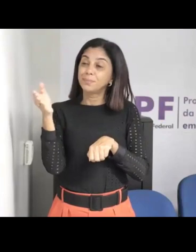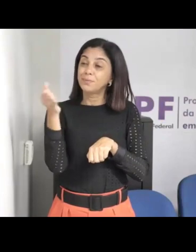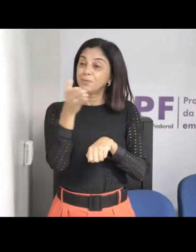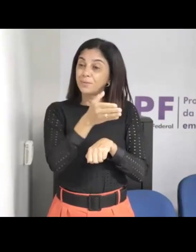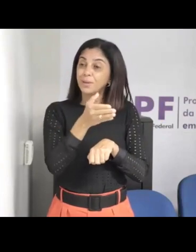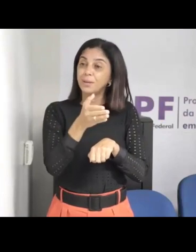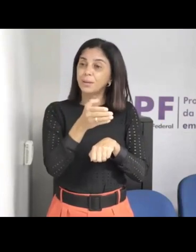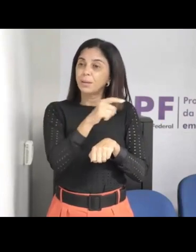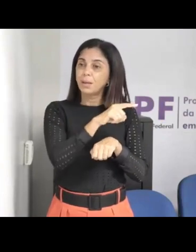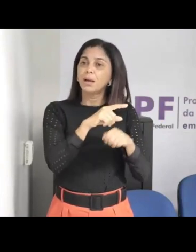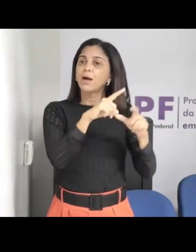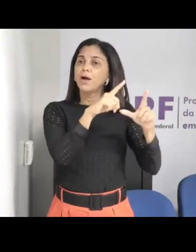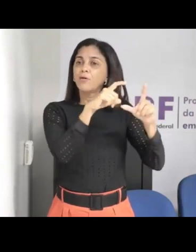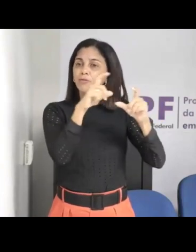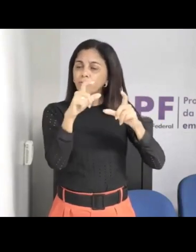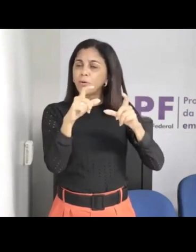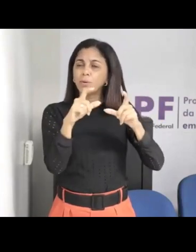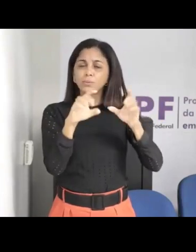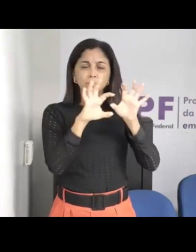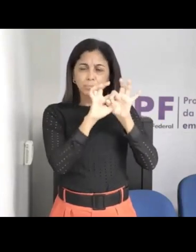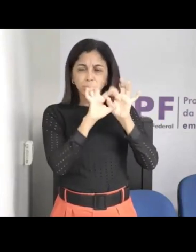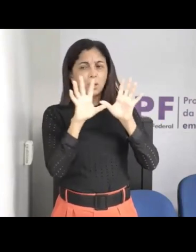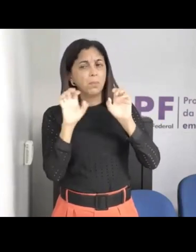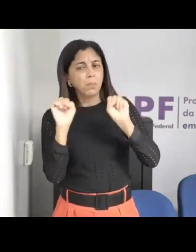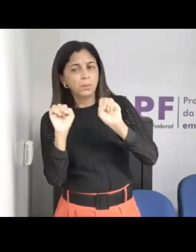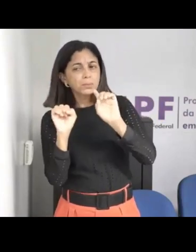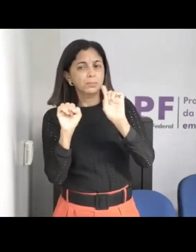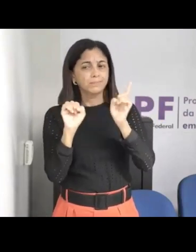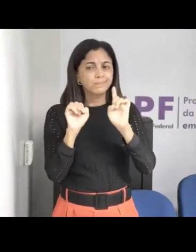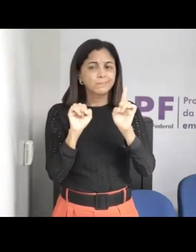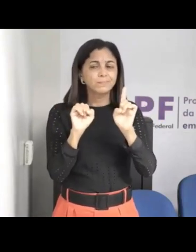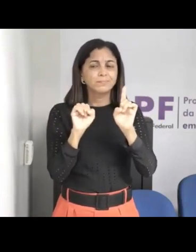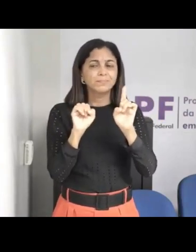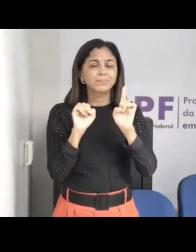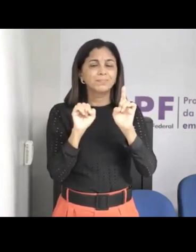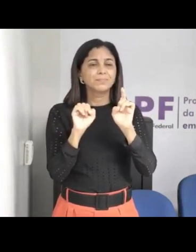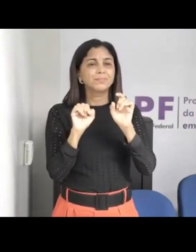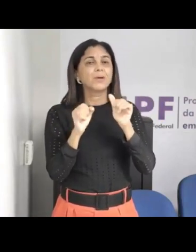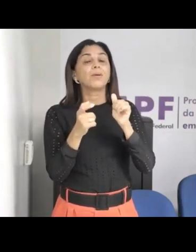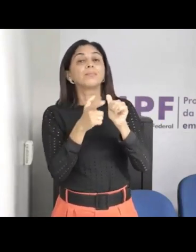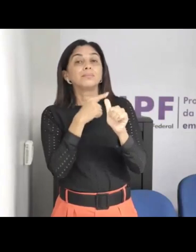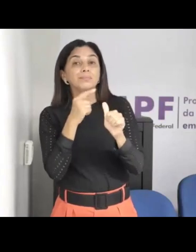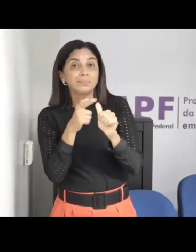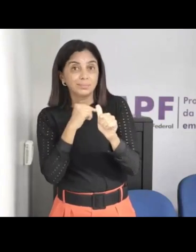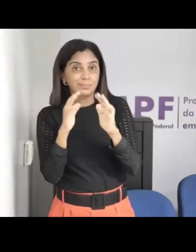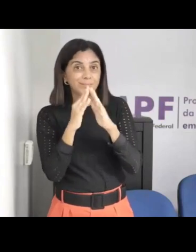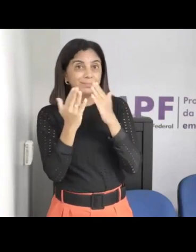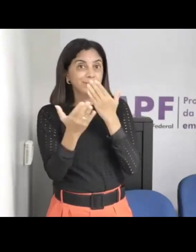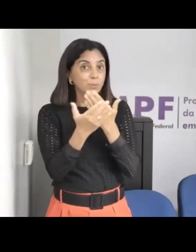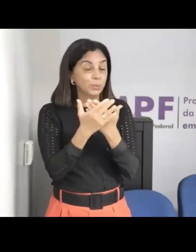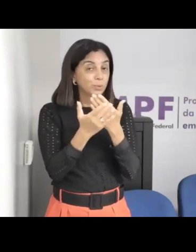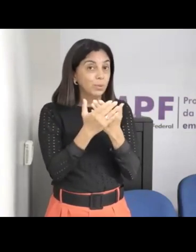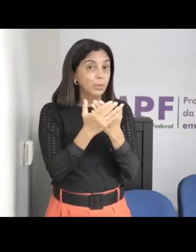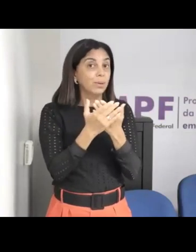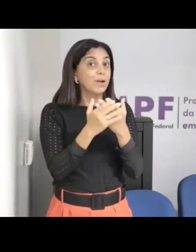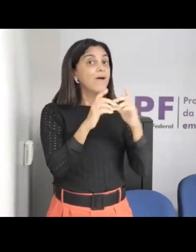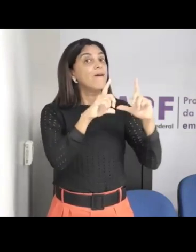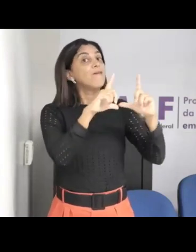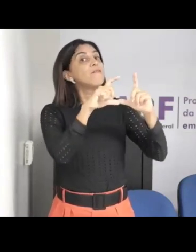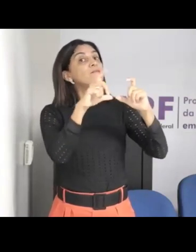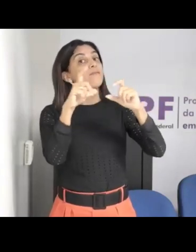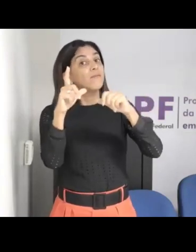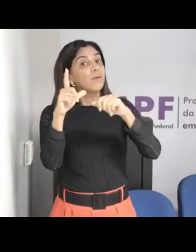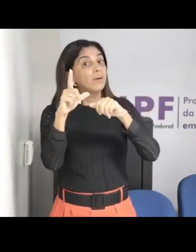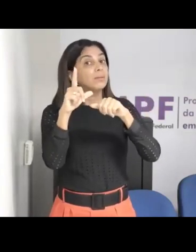comum fazer isso, autorizar o uso da imagem da criança, então eu vejo às vezes da escola das minhas filhas aparece foto delas lá no Instagram da